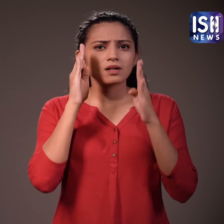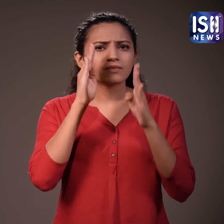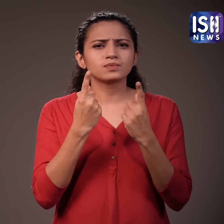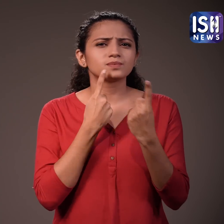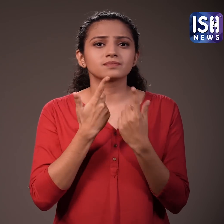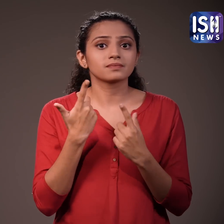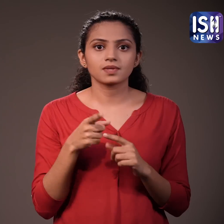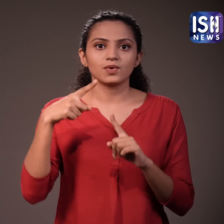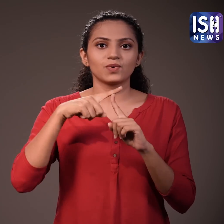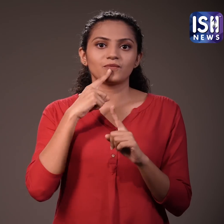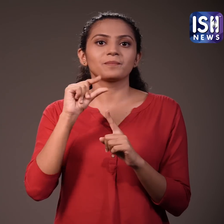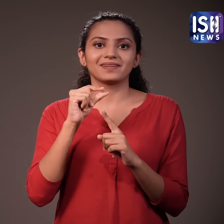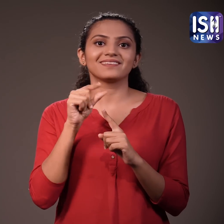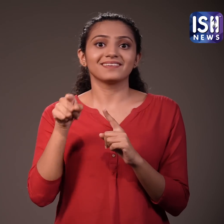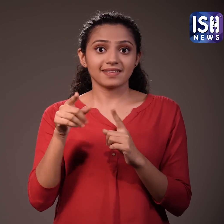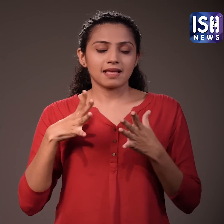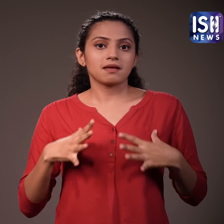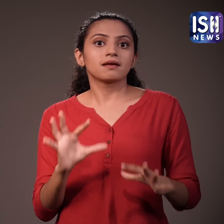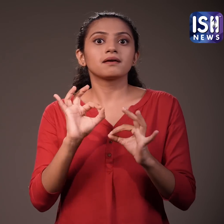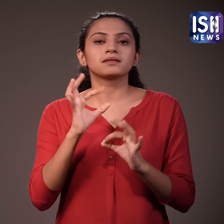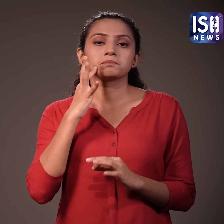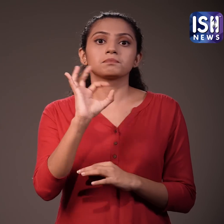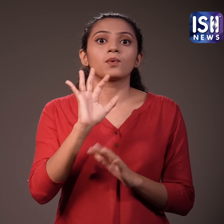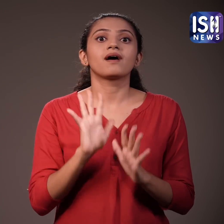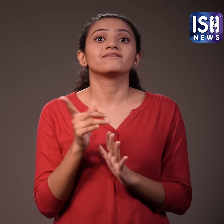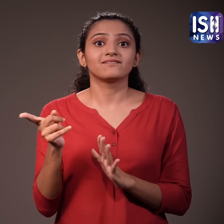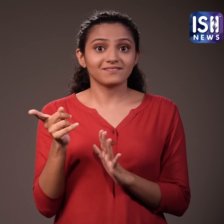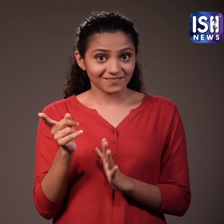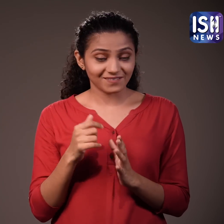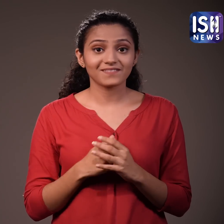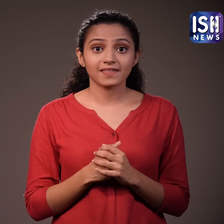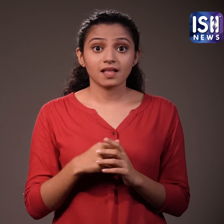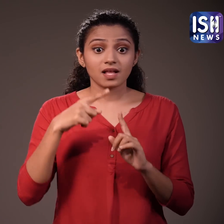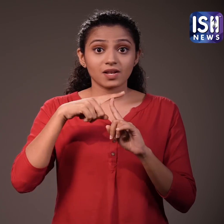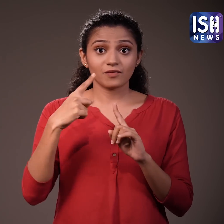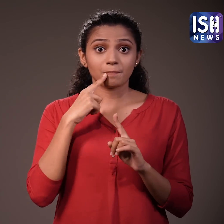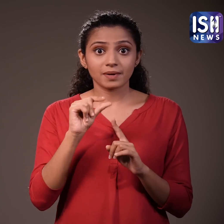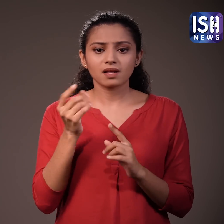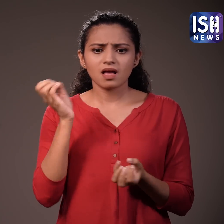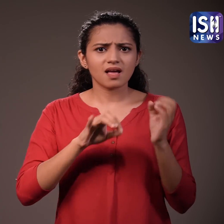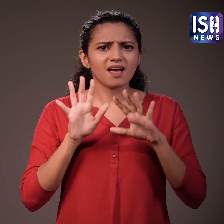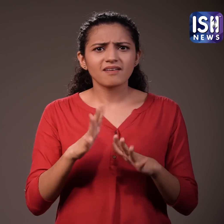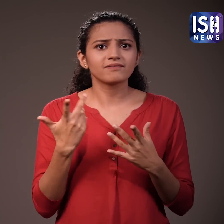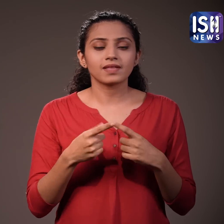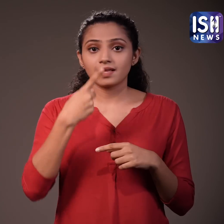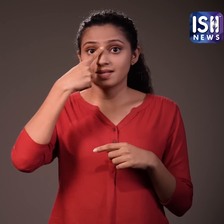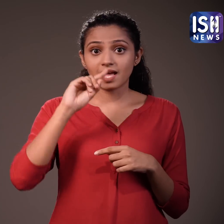आज हम बात करेंगे टोफू के बारे में और ये सेहत के लिए फाइदमंध है टोफू का उप्योग थाई,